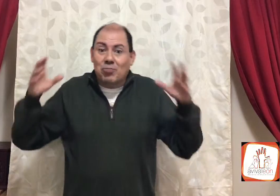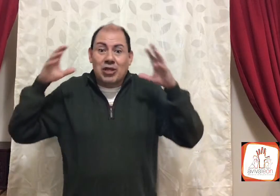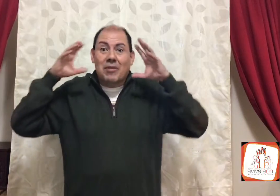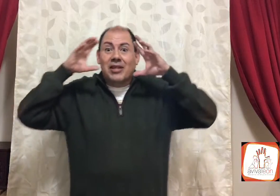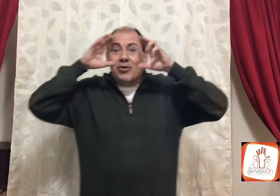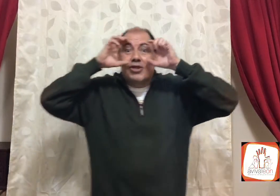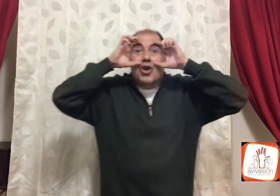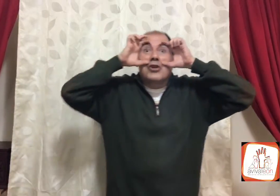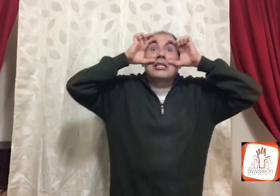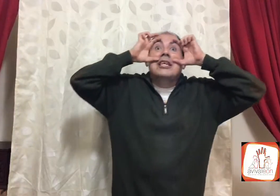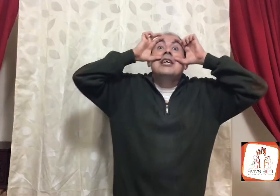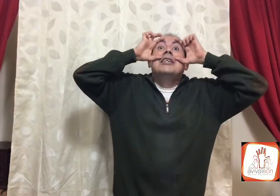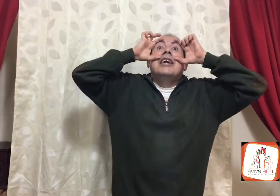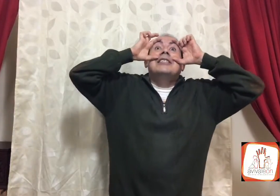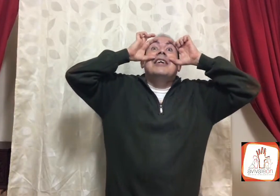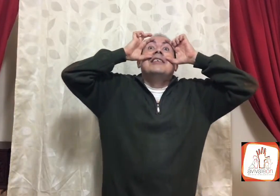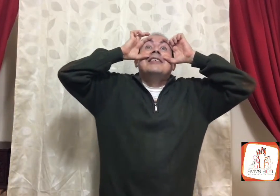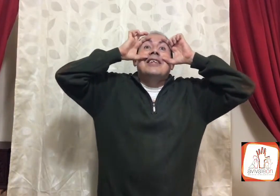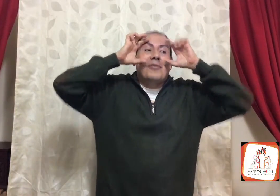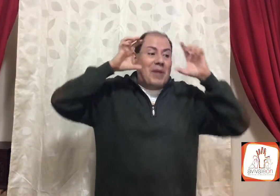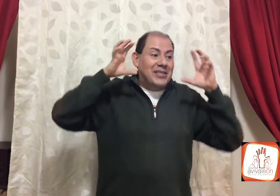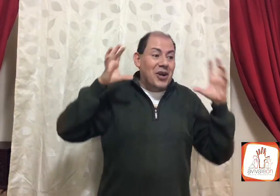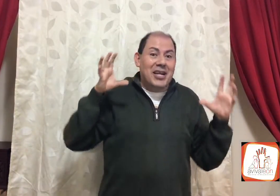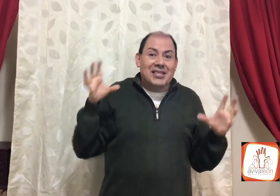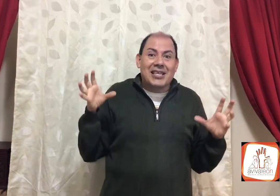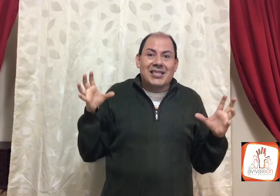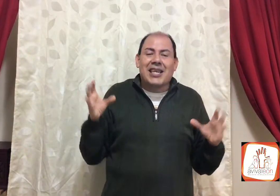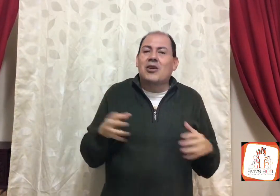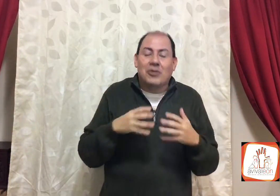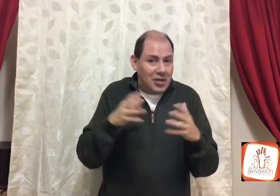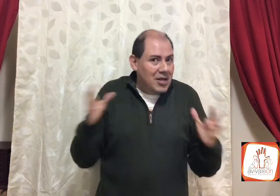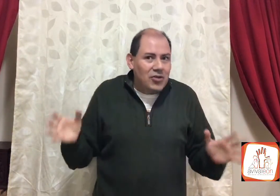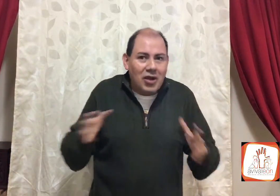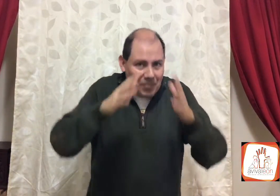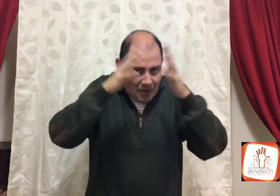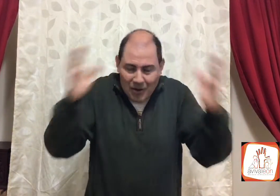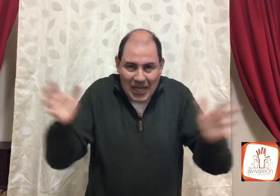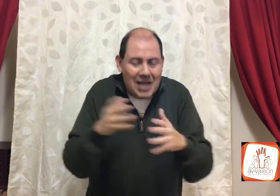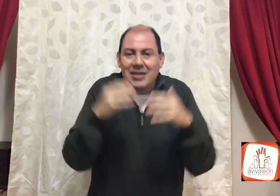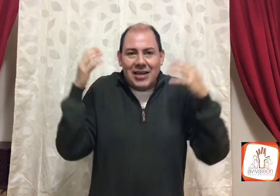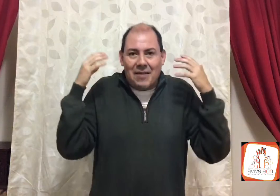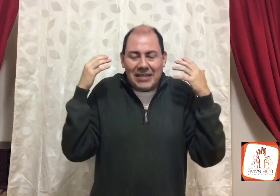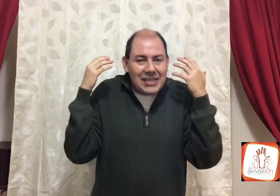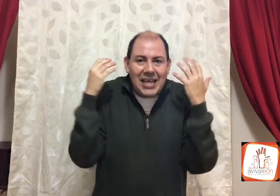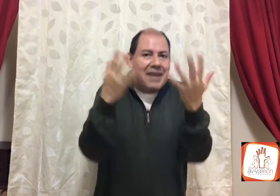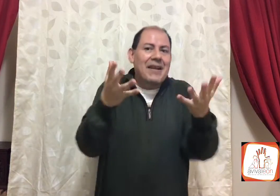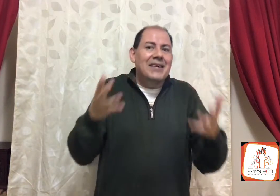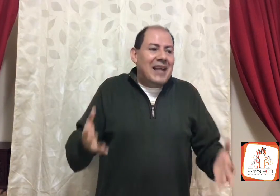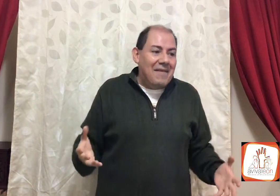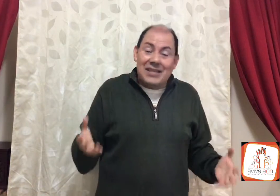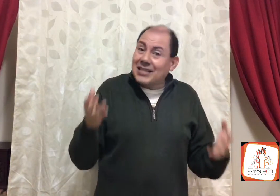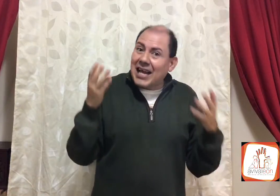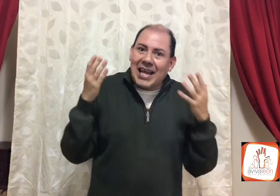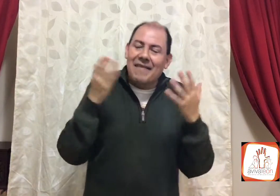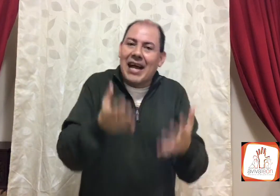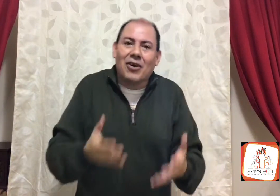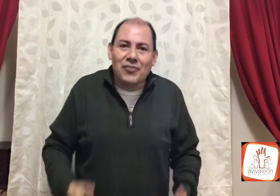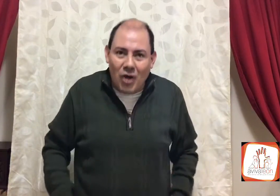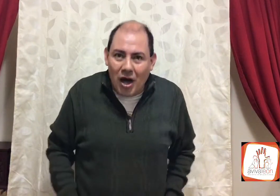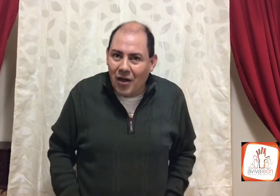esposa me tiene unos ojos así, así, siendo pastor, ¿qué estás diciendo? no, o sea, a veces hay que hablar, a veces hay que hablar con todo,